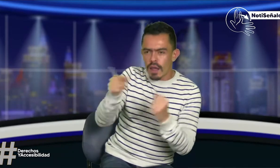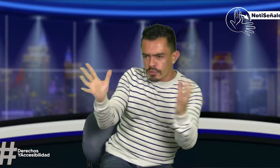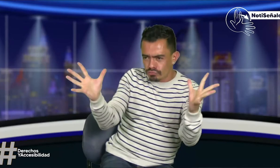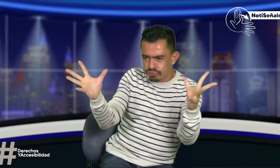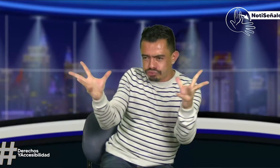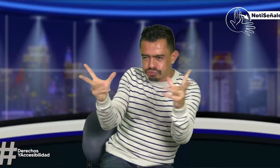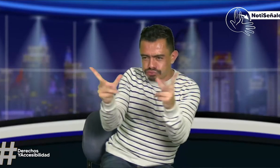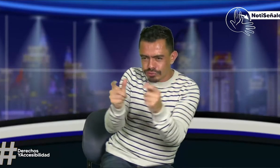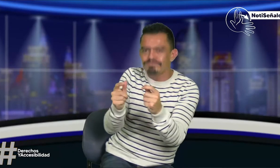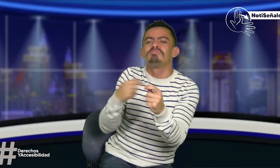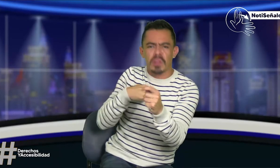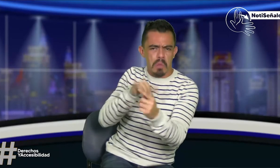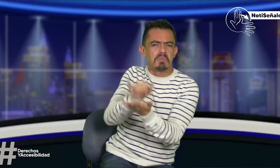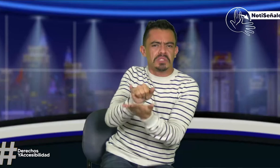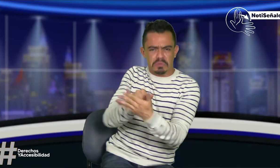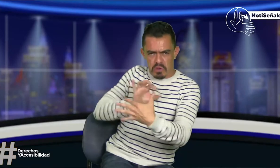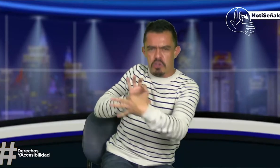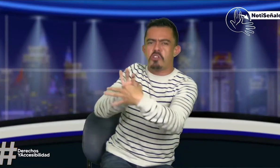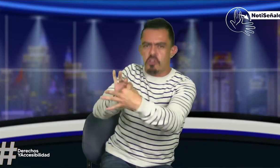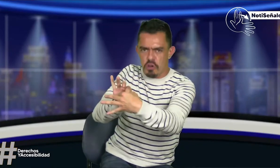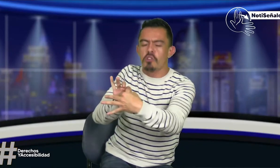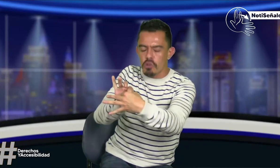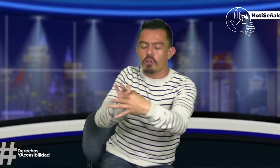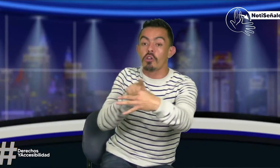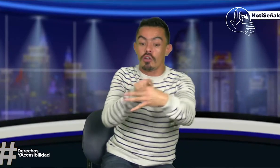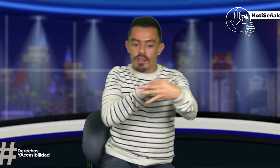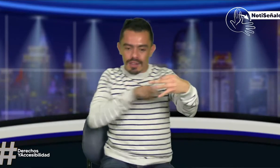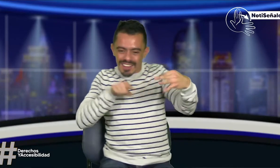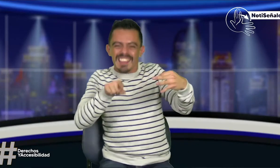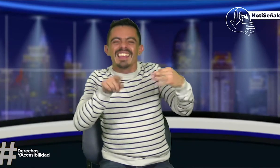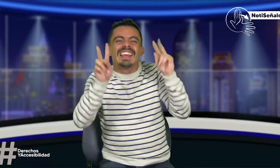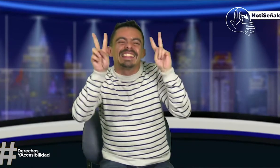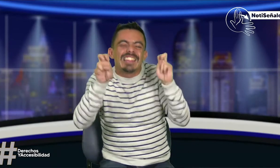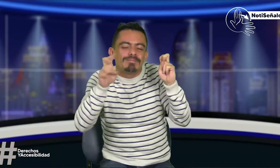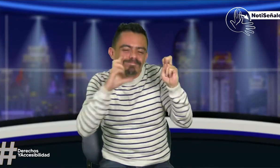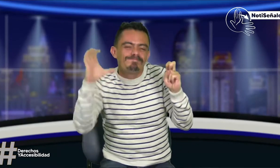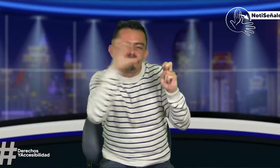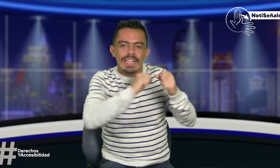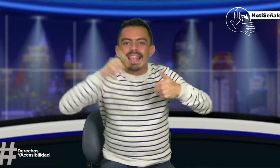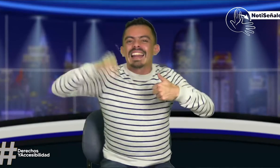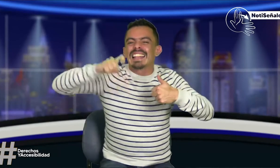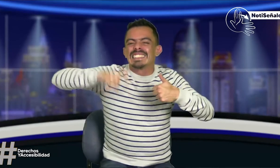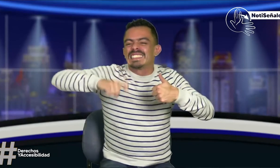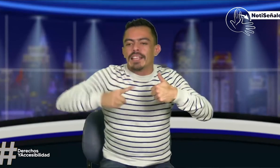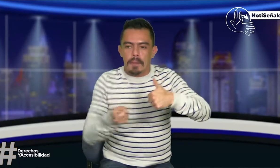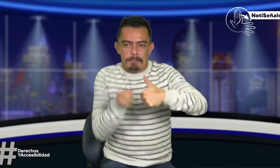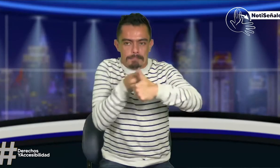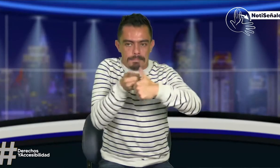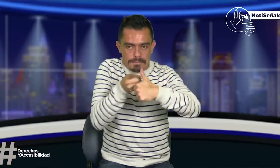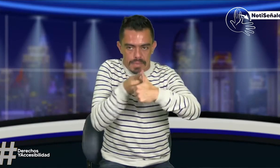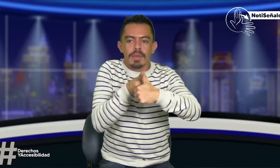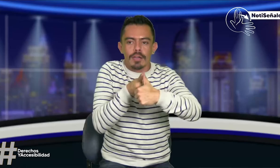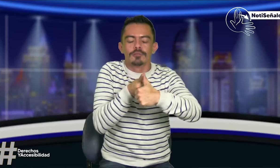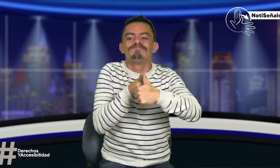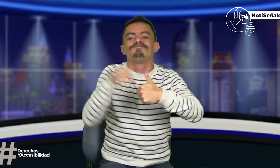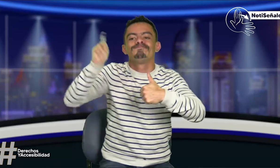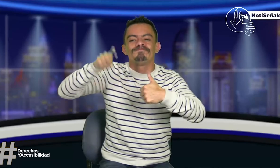también, como lo decían las otras compañeras, creo que sí, estoy de acuerdo con lo que ellas dicen. Y es importante,